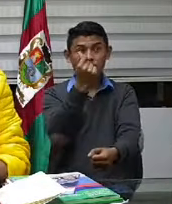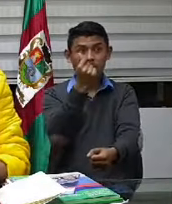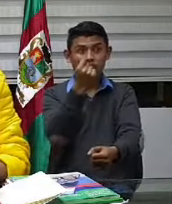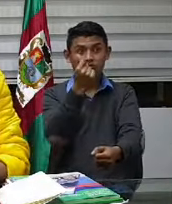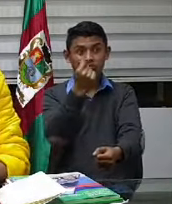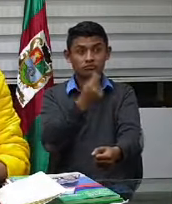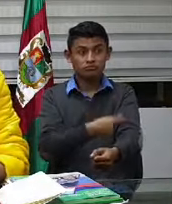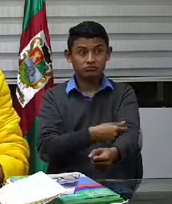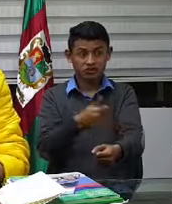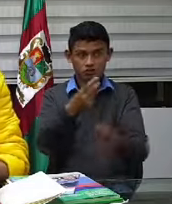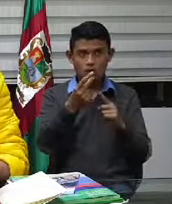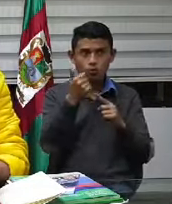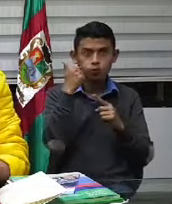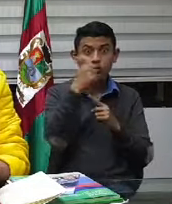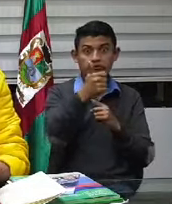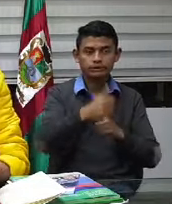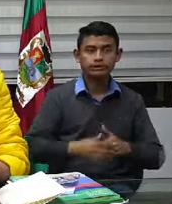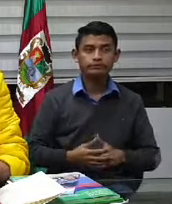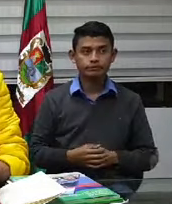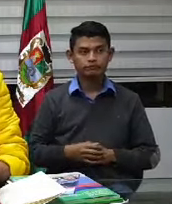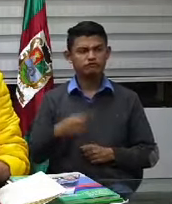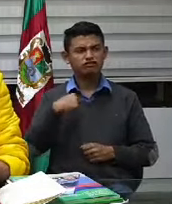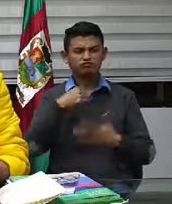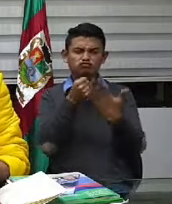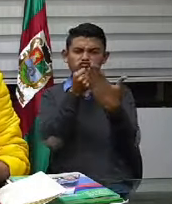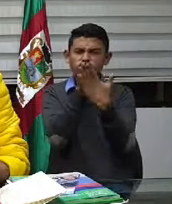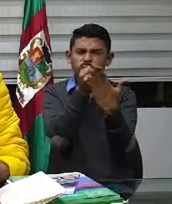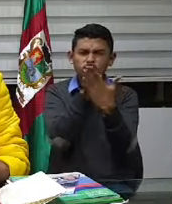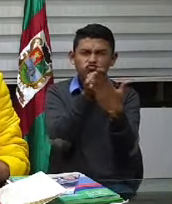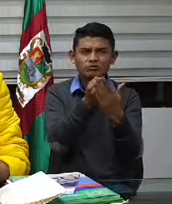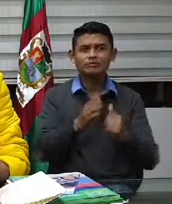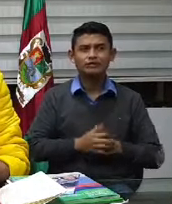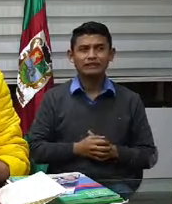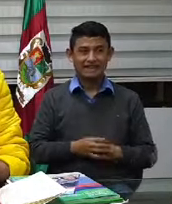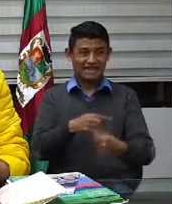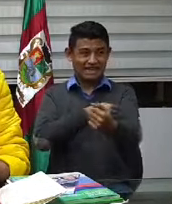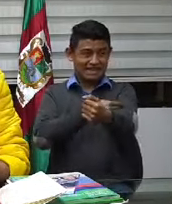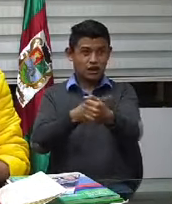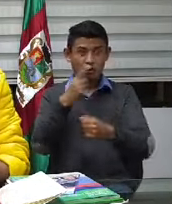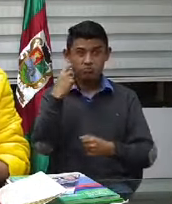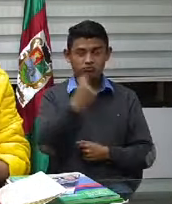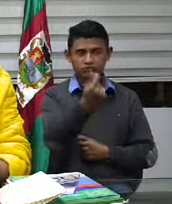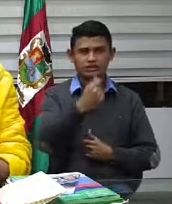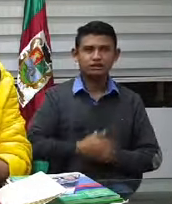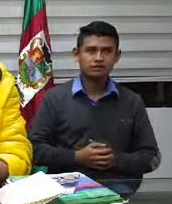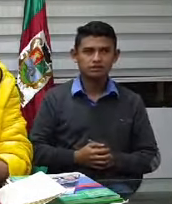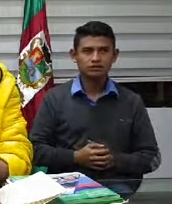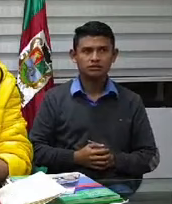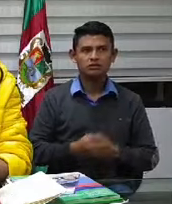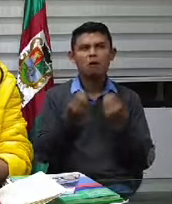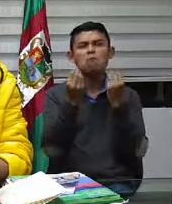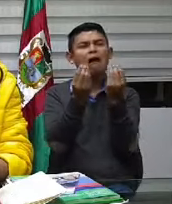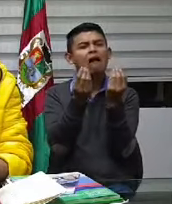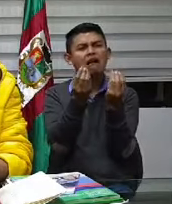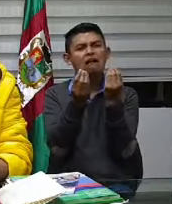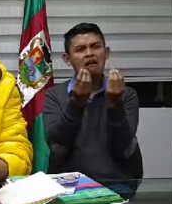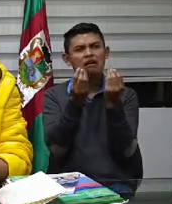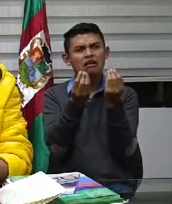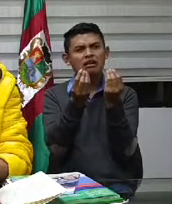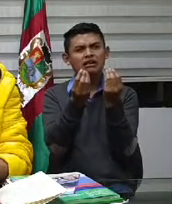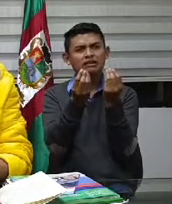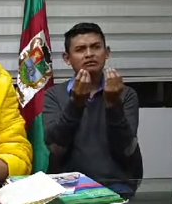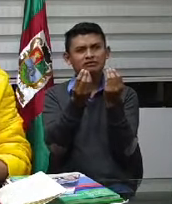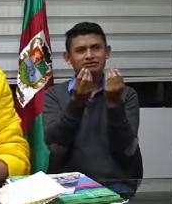insisto yo dije hace más de dos o tres semanas las pruebas rápidas son muy buenas porque si a Diego del que digo el caso